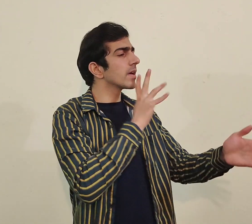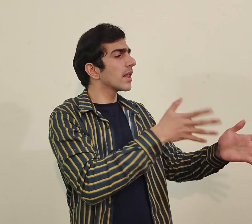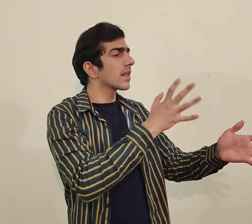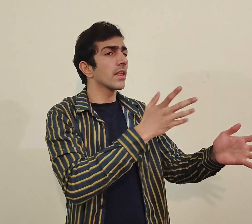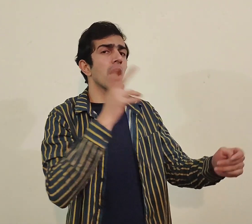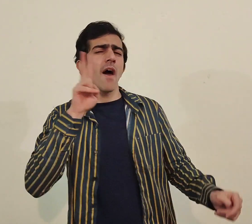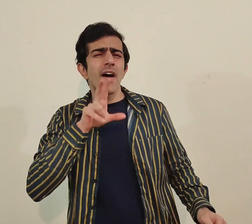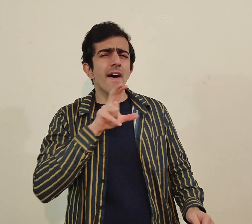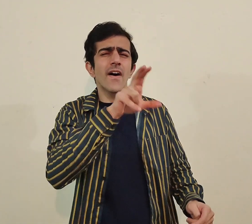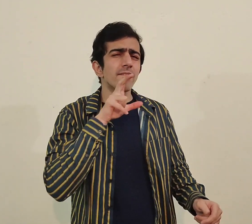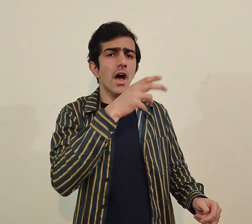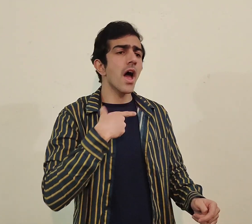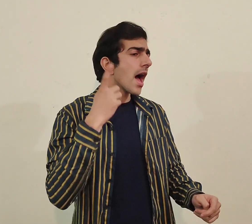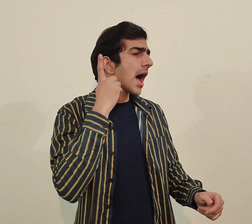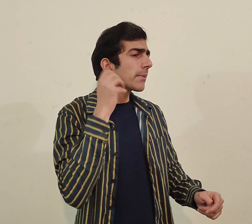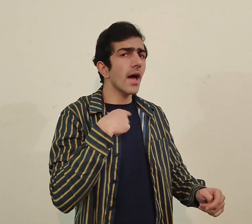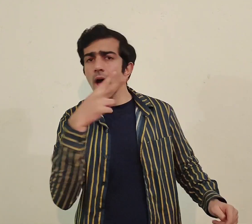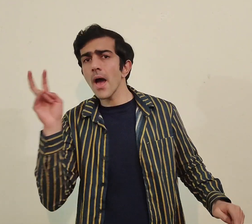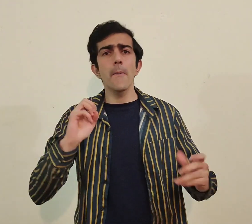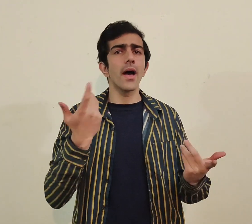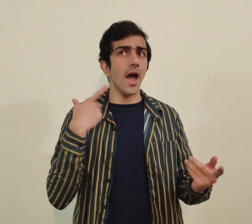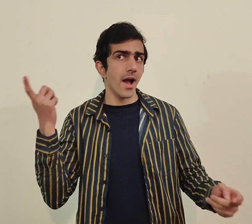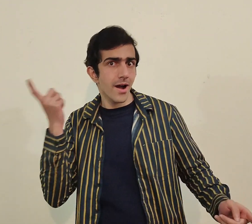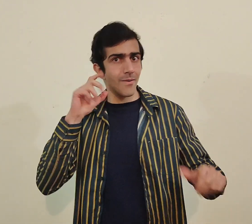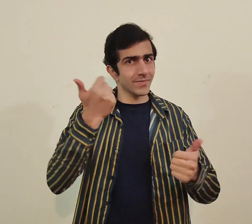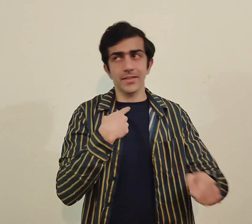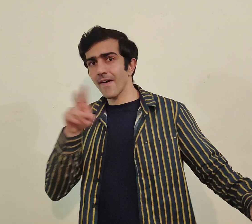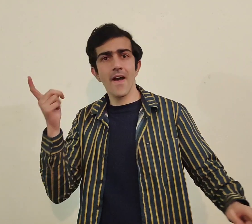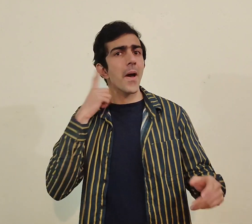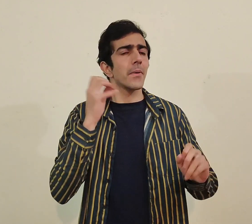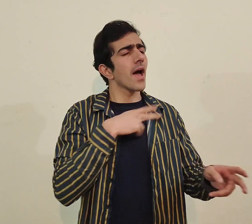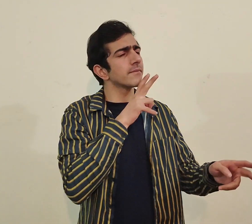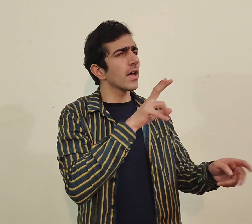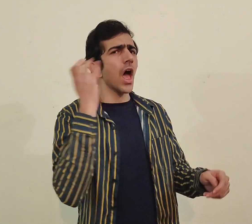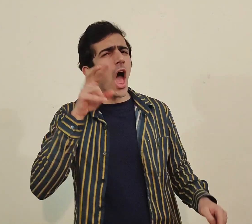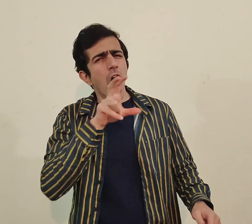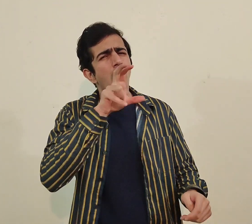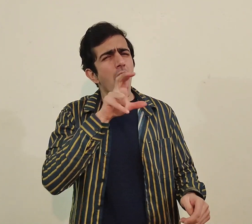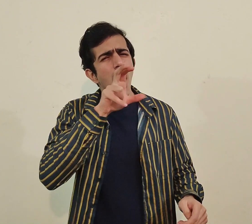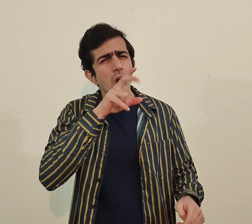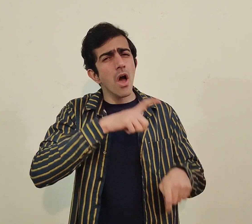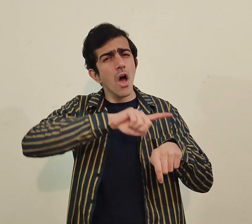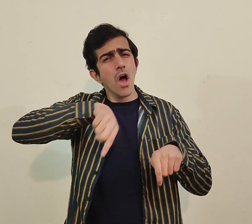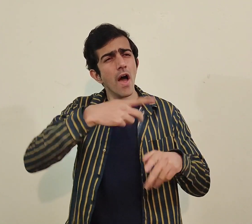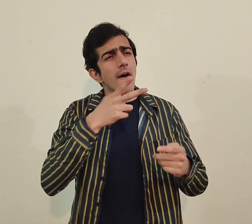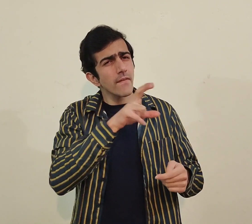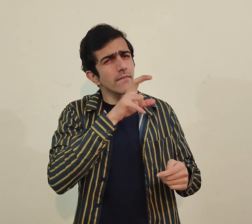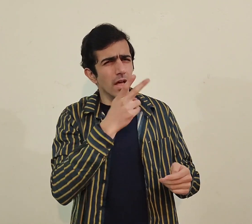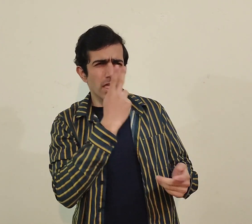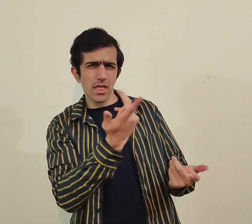سنو سنو سنو سنو اور میں کمیونیکیٹ کر رہا ہوتا ہوں مجھے تو آواز ہی نہیں آرہی مجھے میں پیچھے مر کے کیا دیکھوں گا اور وہ آوازیں ہی کس رہا ہوتا